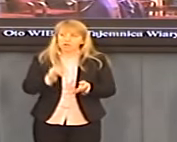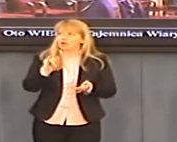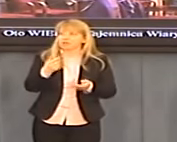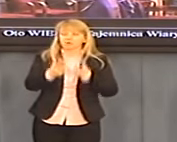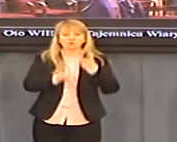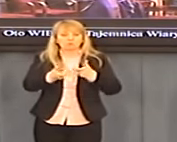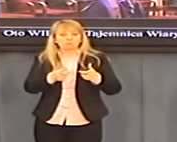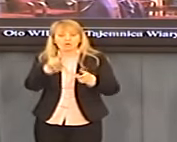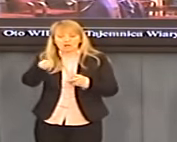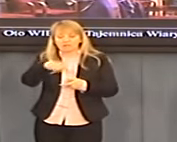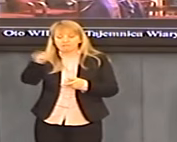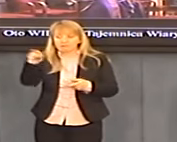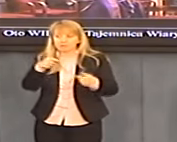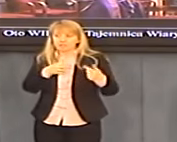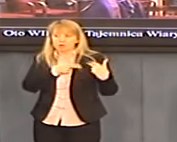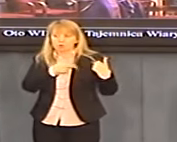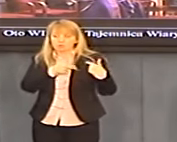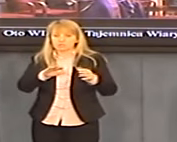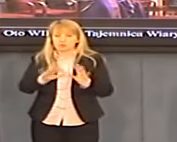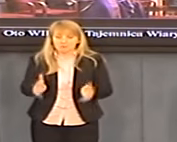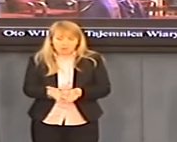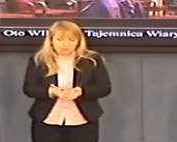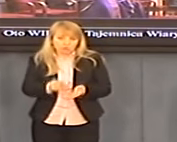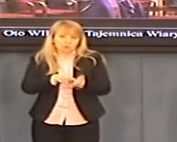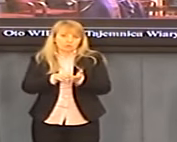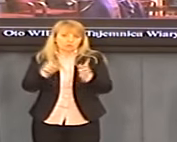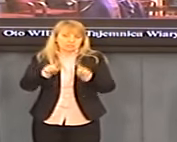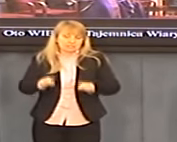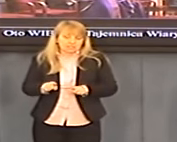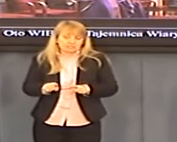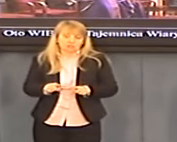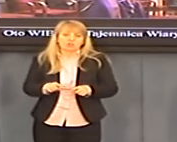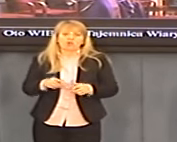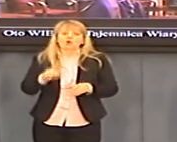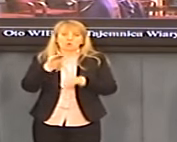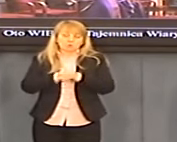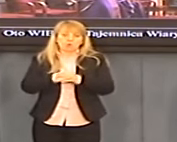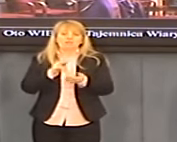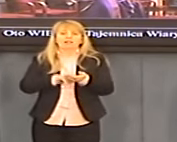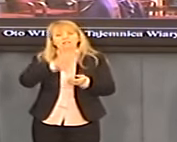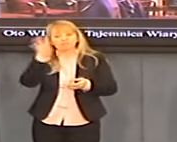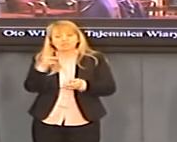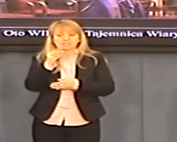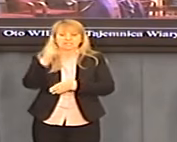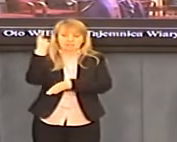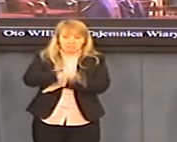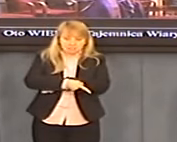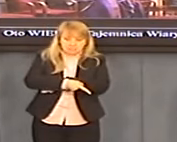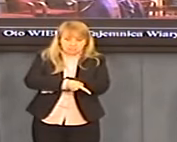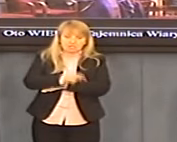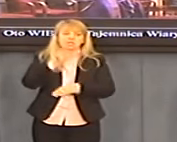Komisji Majątkowej oznaczała i oznaczało usankcjonowanie wszystkich decyzji, często